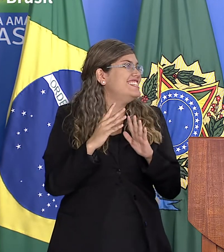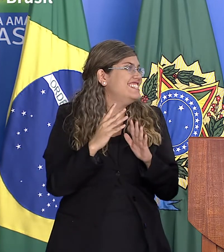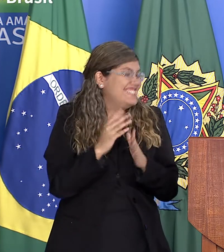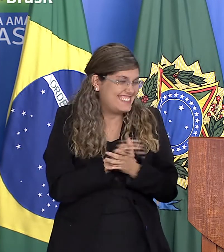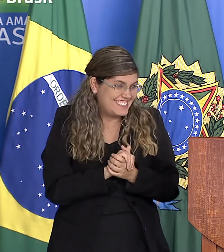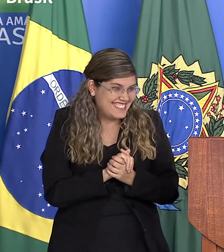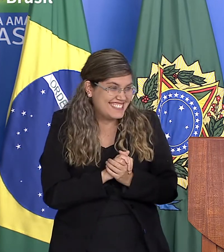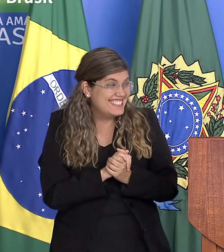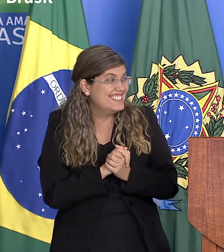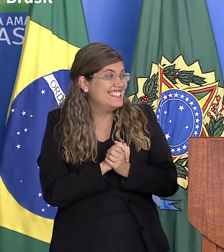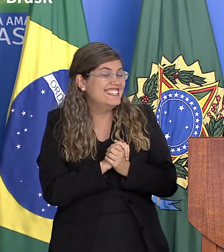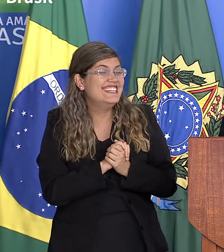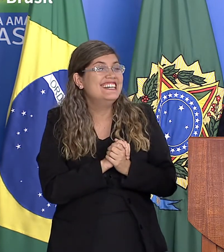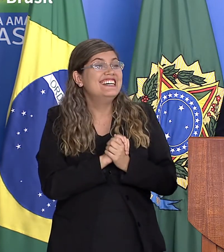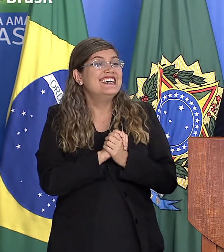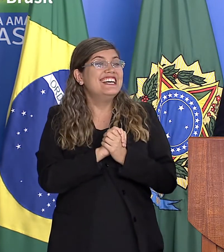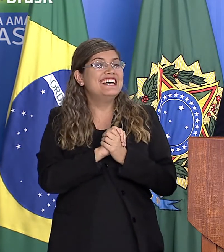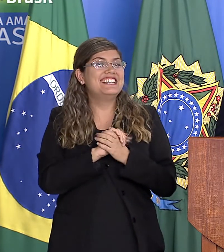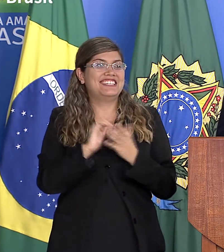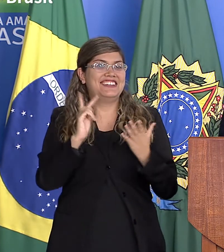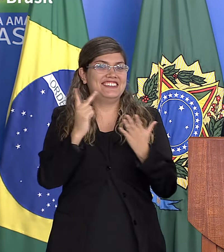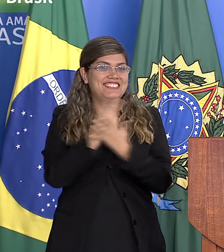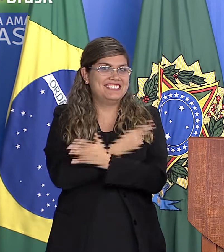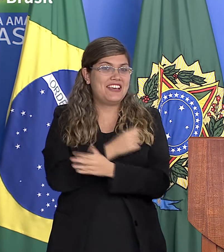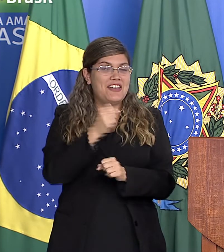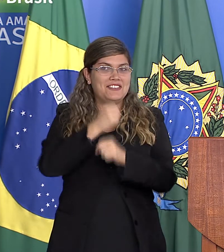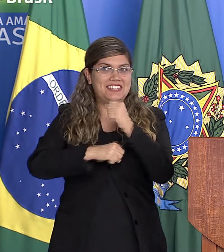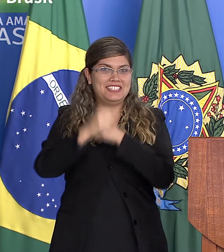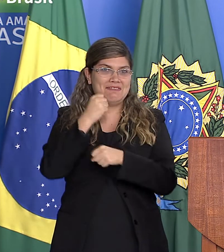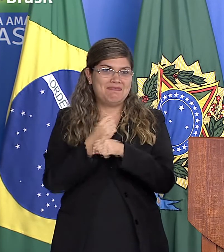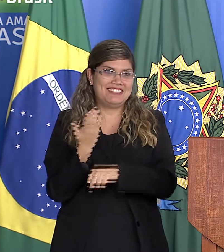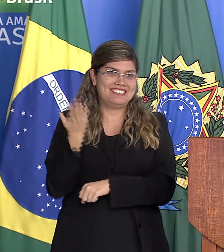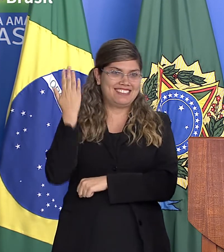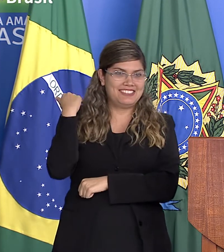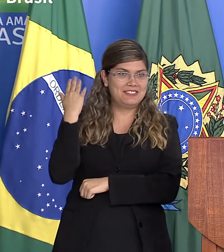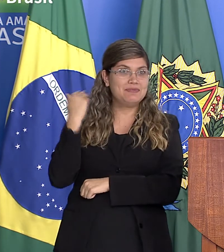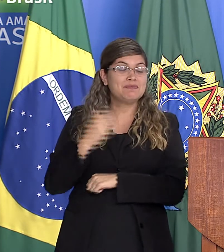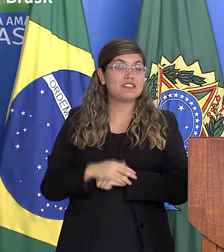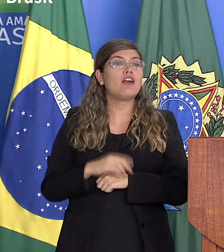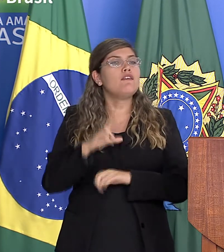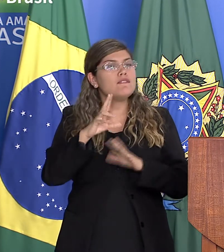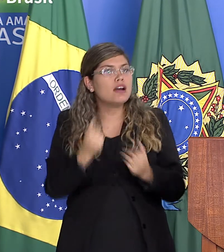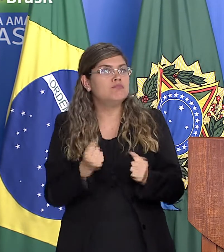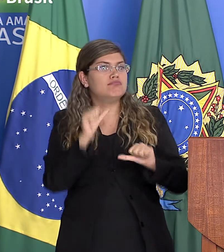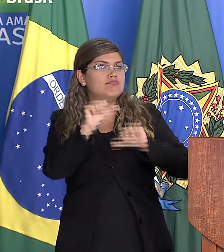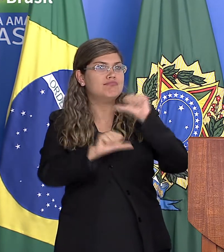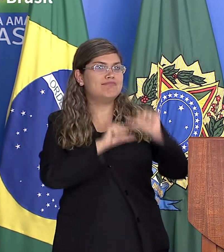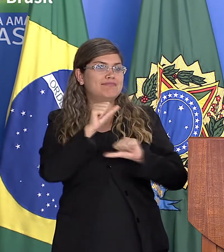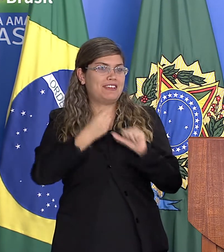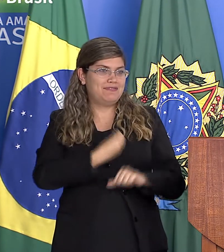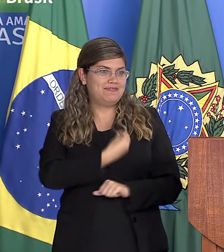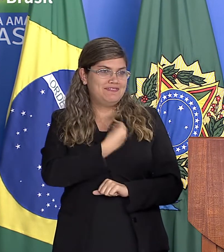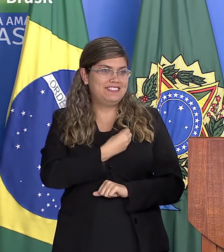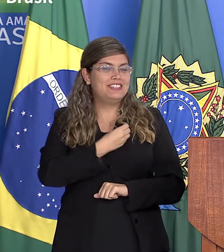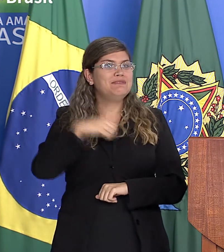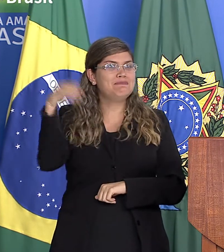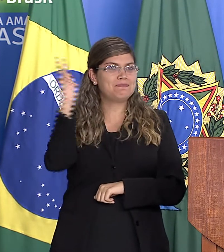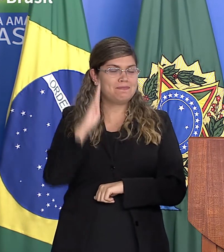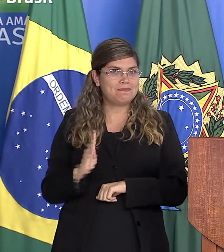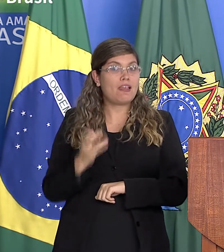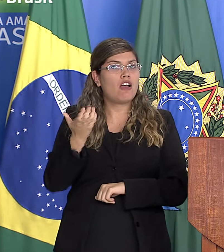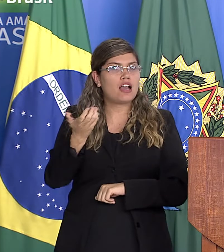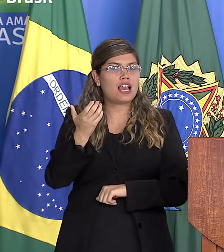o final do ano passado vamos juntos mudar o destino do Brasil eu quero é daqui pra frente